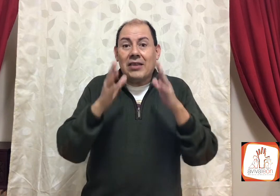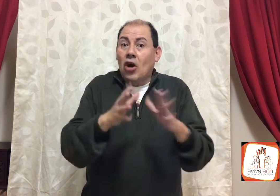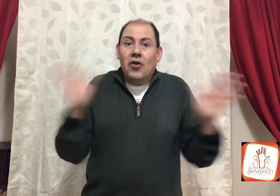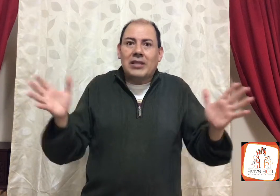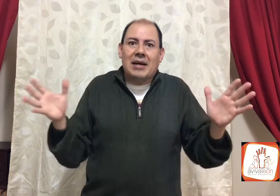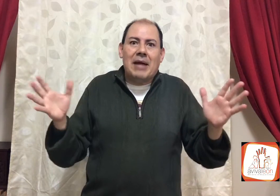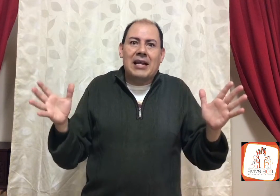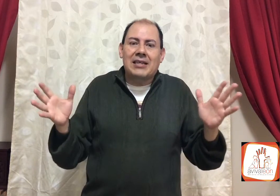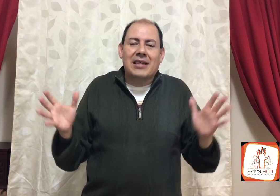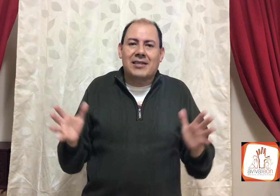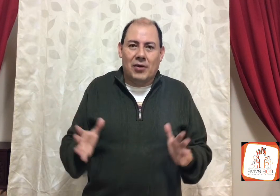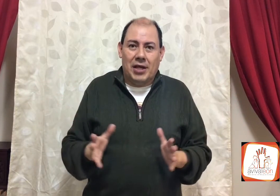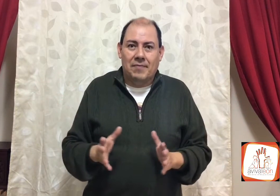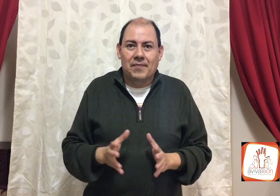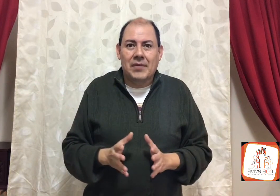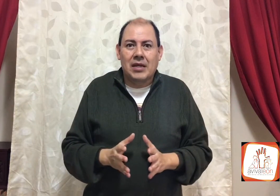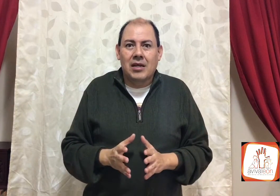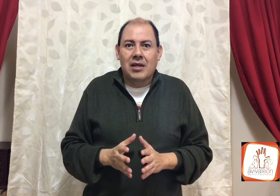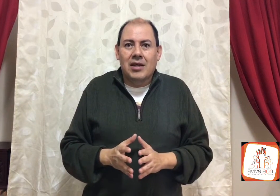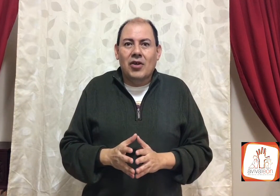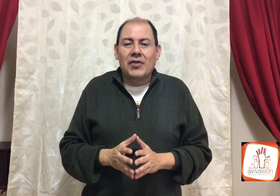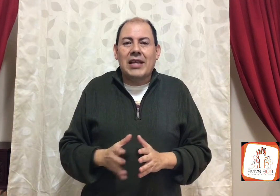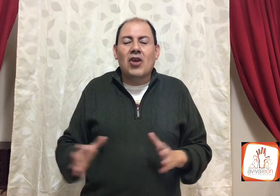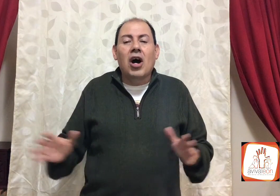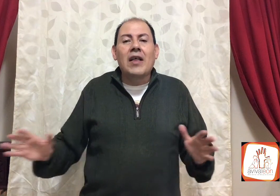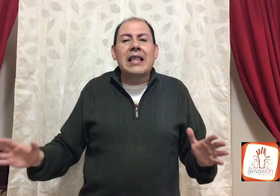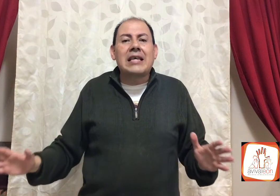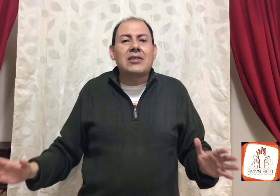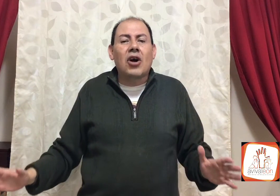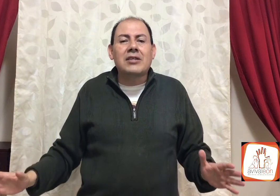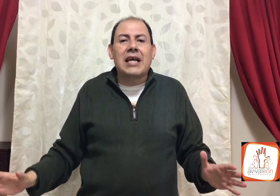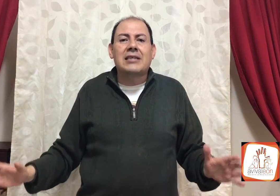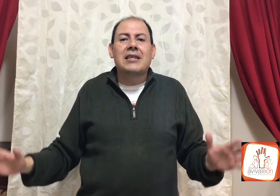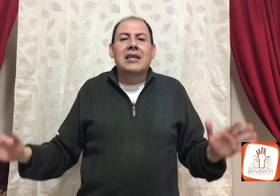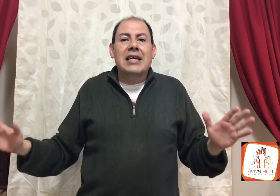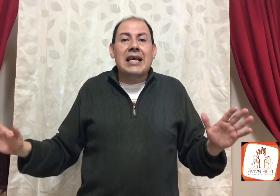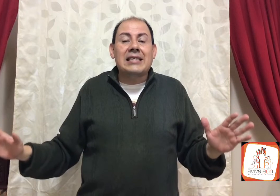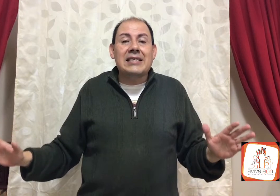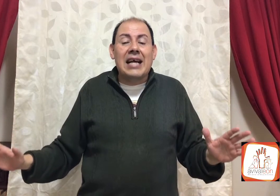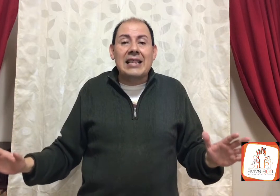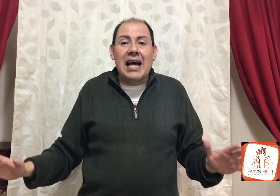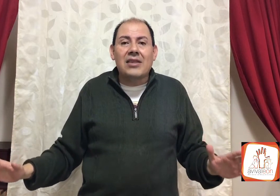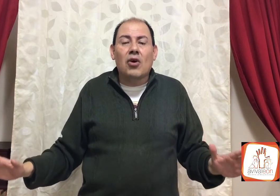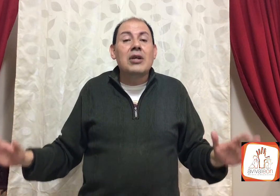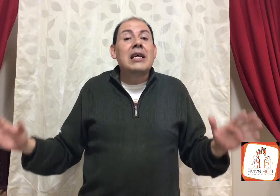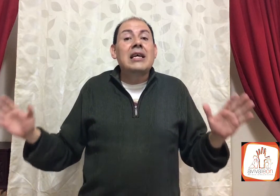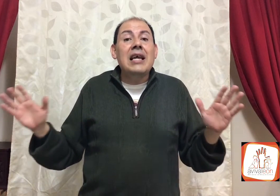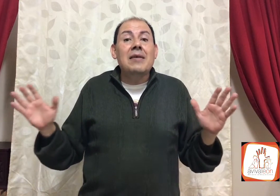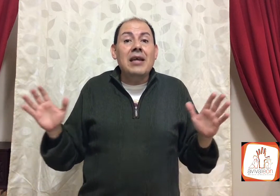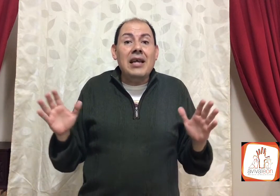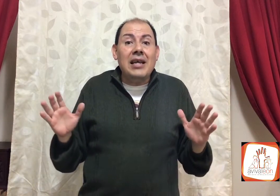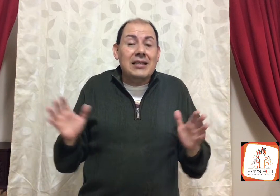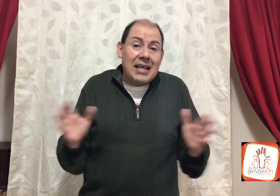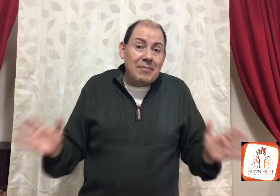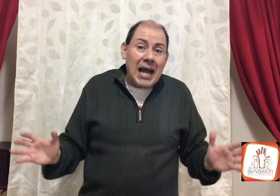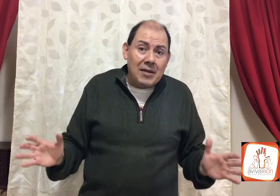todo está mal en esa historia. Donde todas las cosas que se están dando están mal.